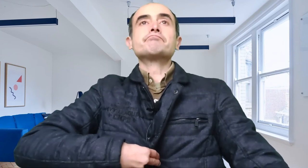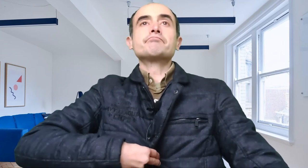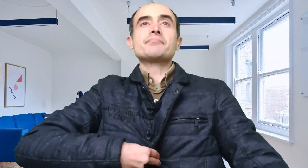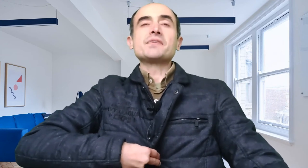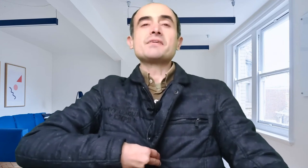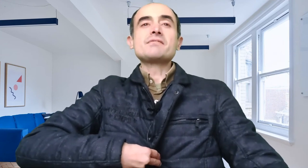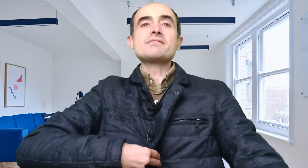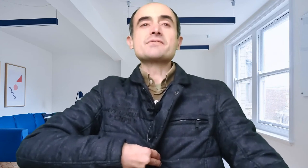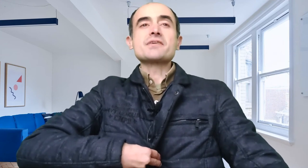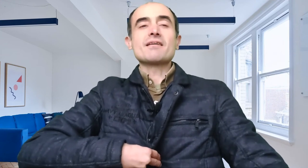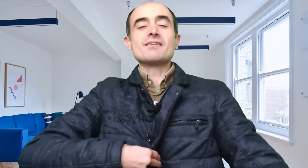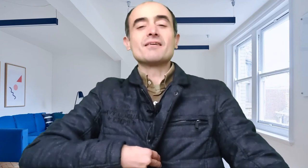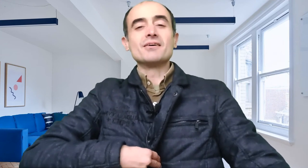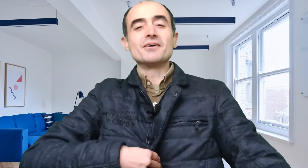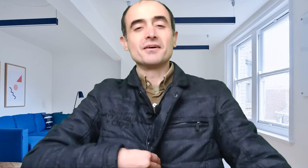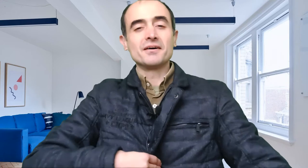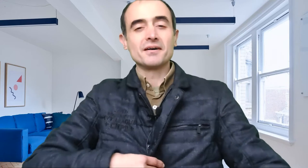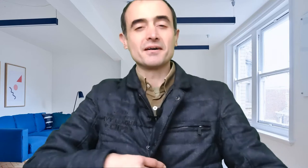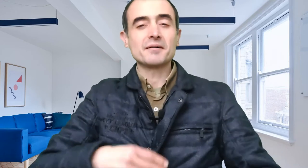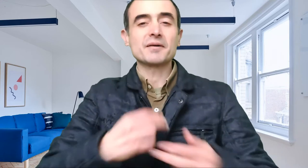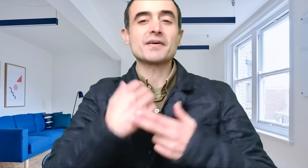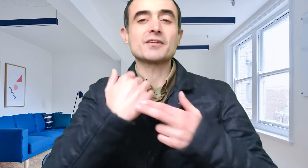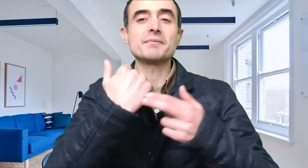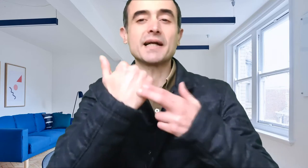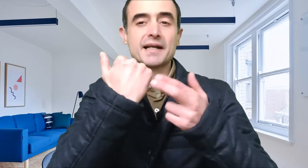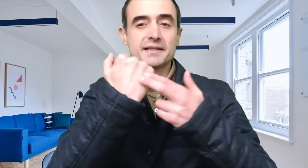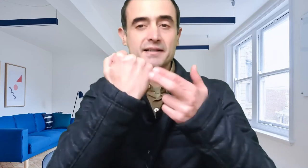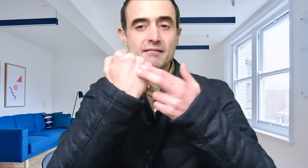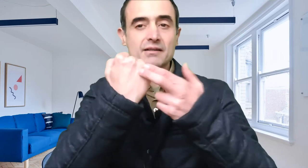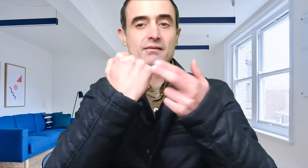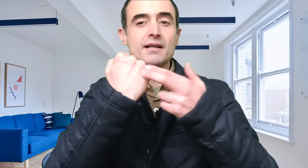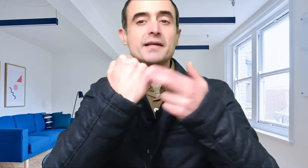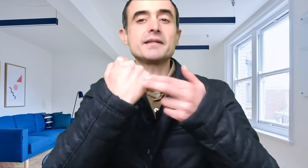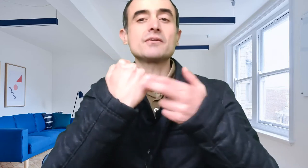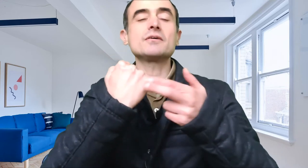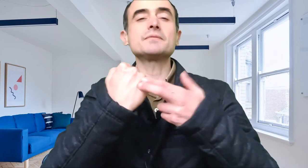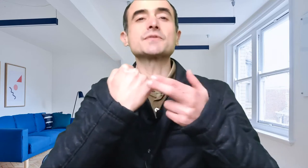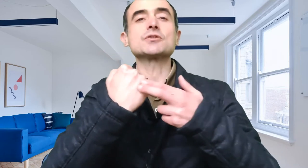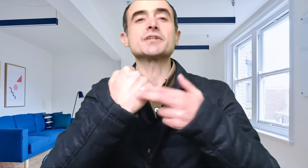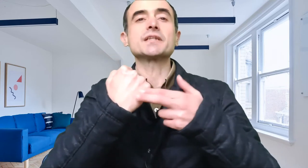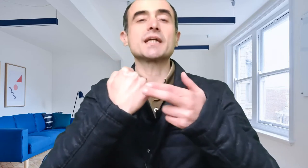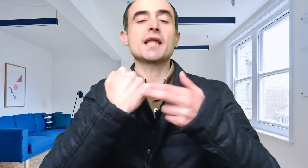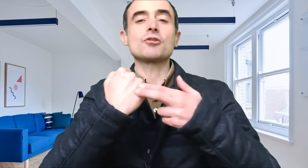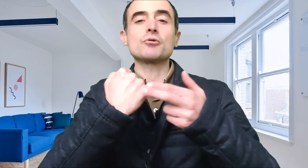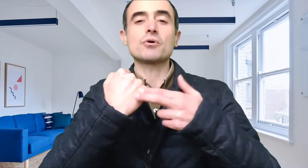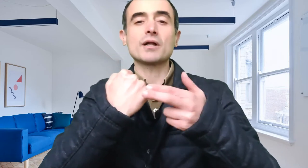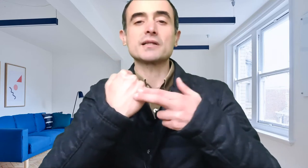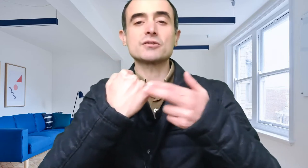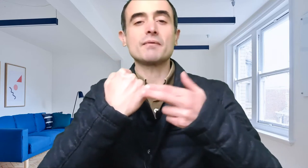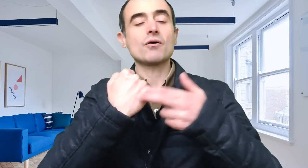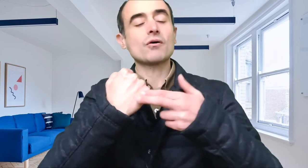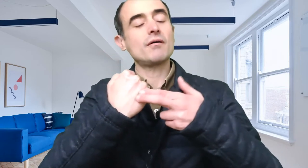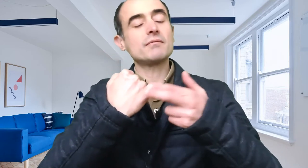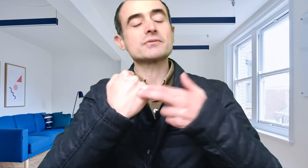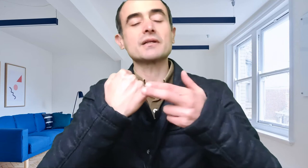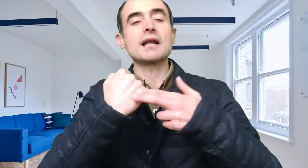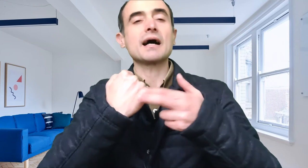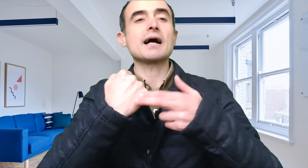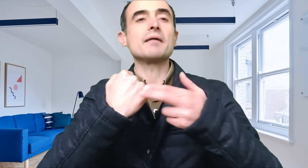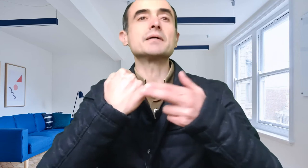y hincha el globo perfecto mira ahora entre el cuarto y el quinto concéntrate en tu boca de estómago como se relaja mi